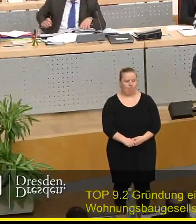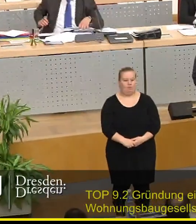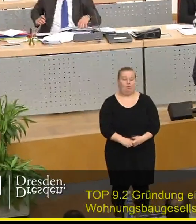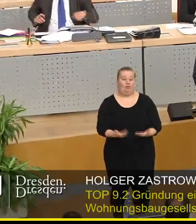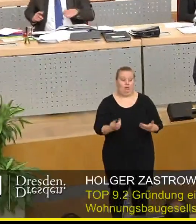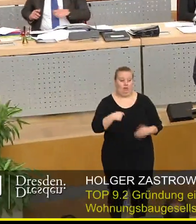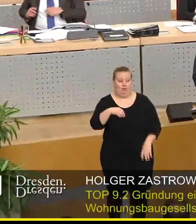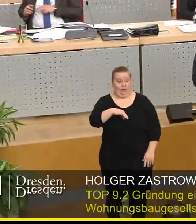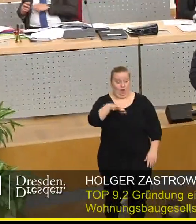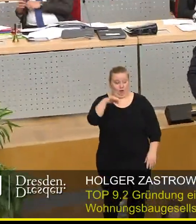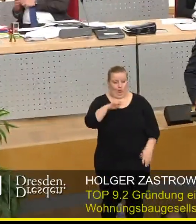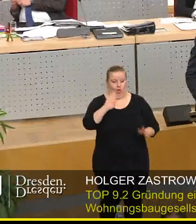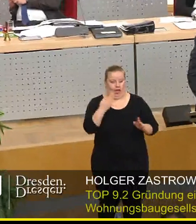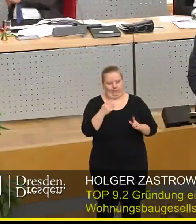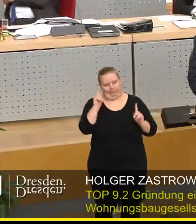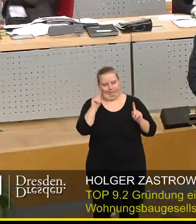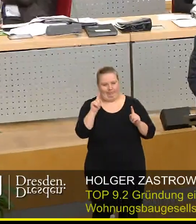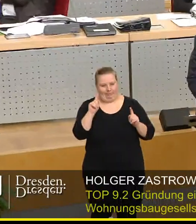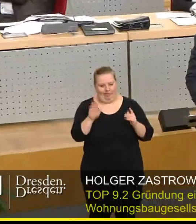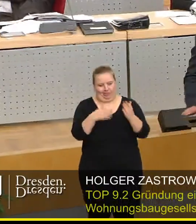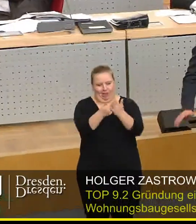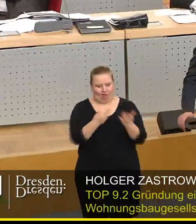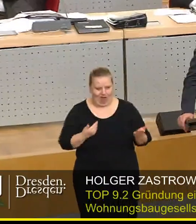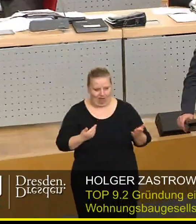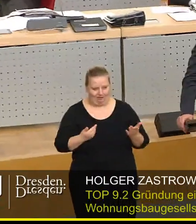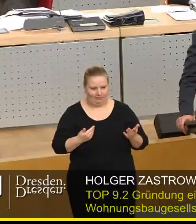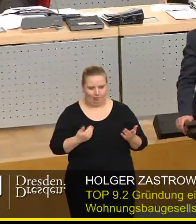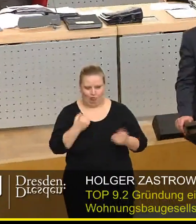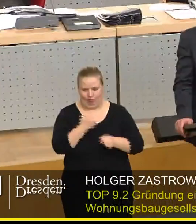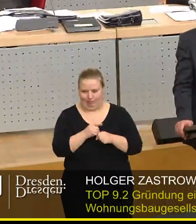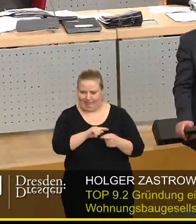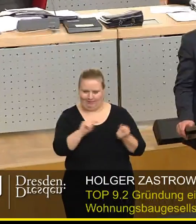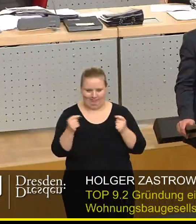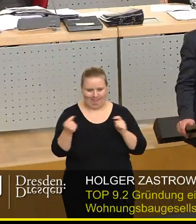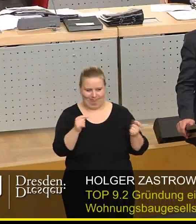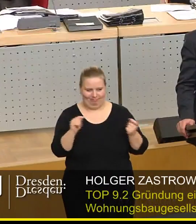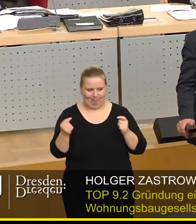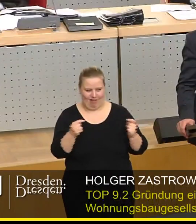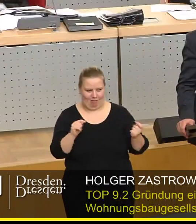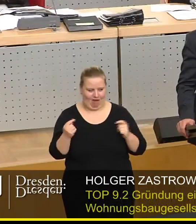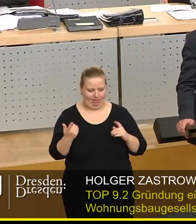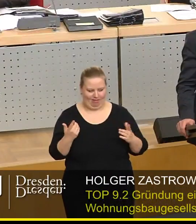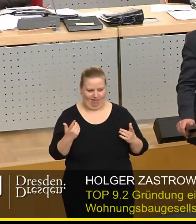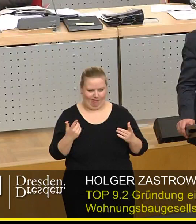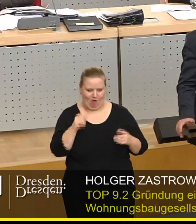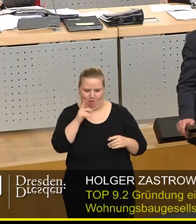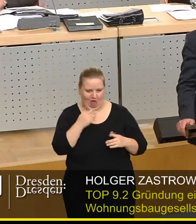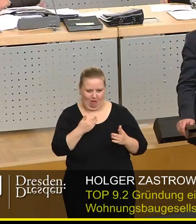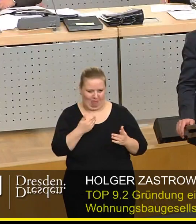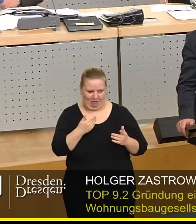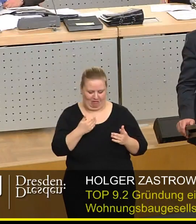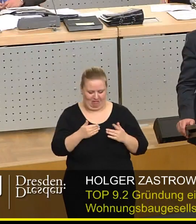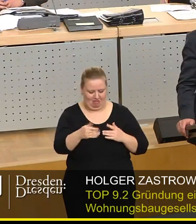Ausnahmsweise heute noch mal ein kleiner Nachschlag. Wir werden ja so oft dann die Debatte hier wahrscheinlich zu dem Thema nicht mehr führen.